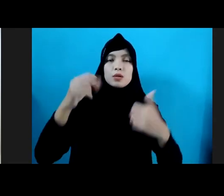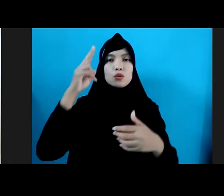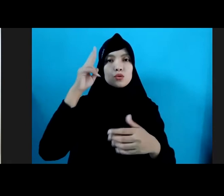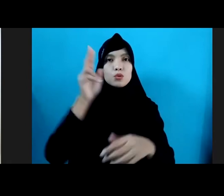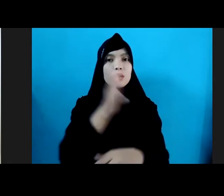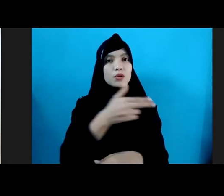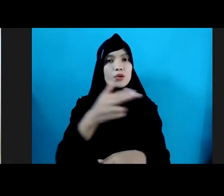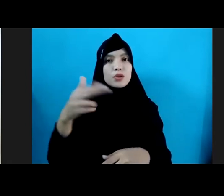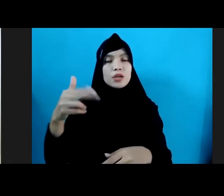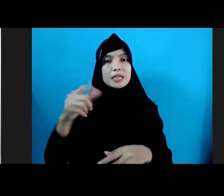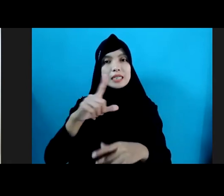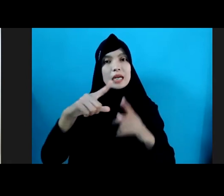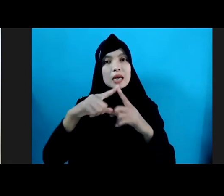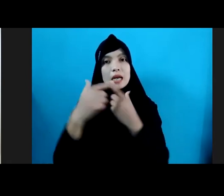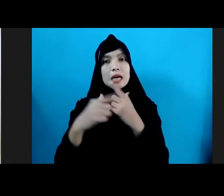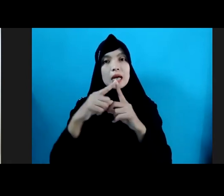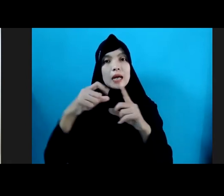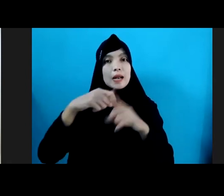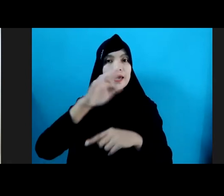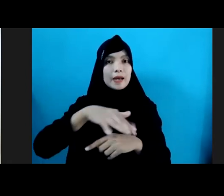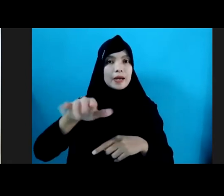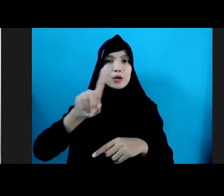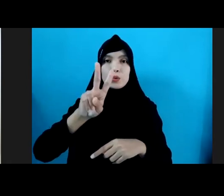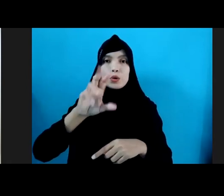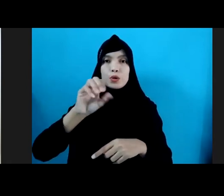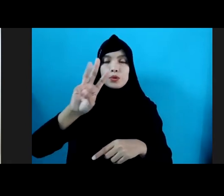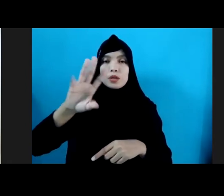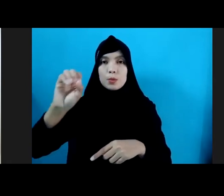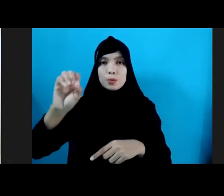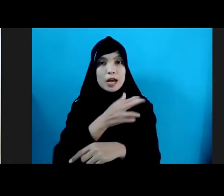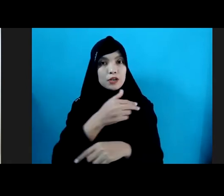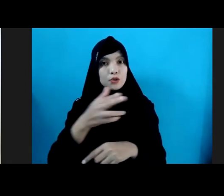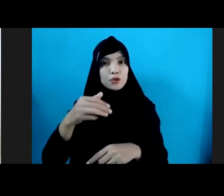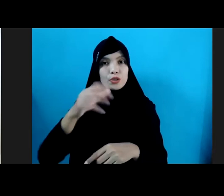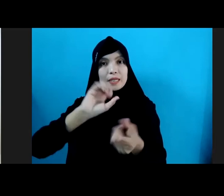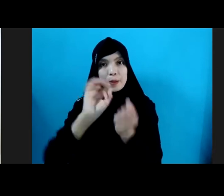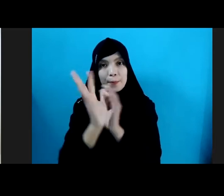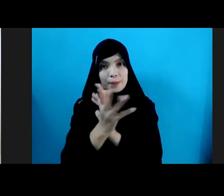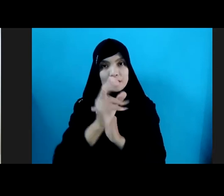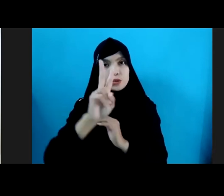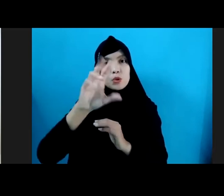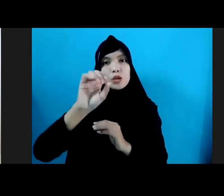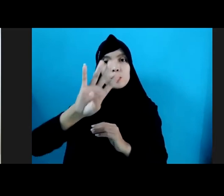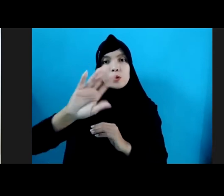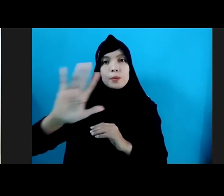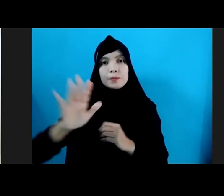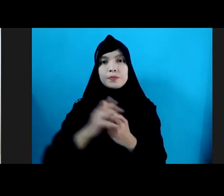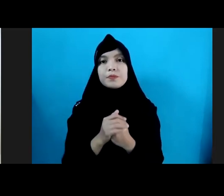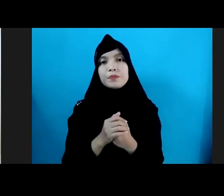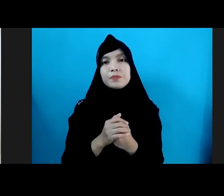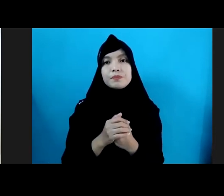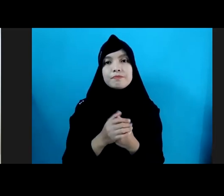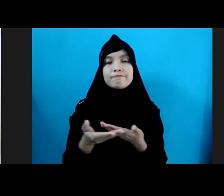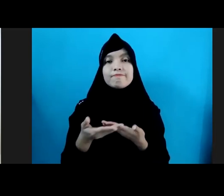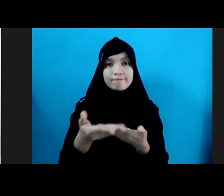layak anak 2030 dan Indonesia emas 2045 Demikian beberapa hal yang